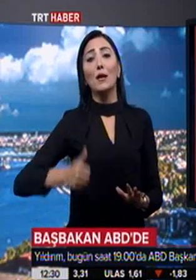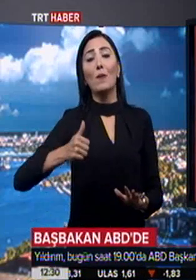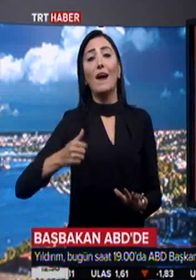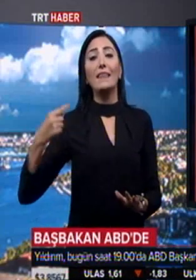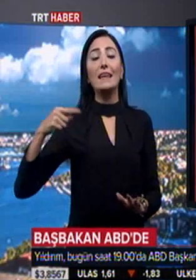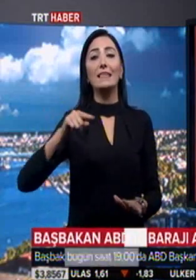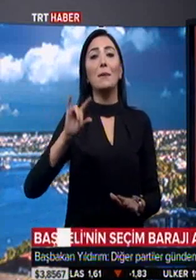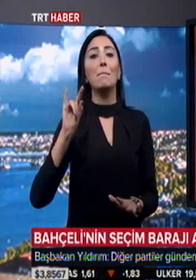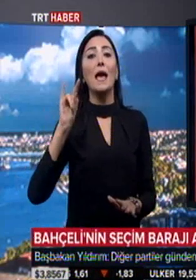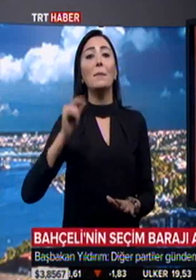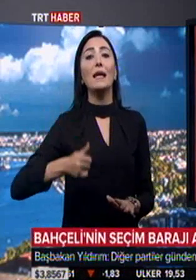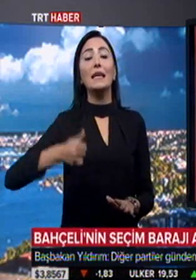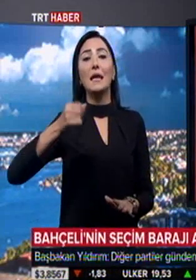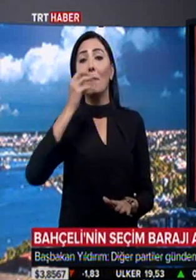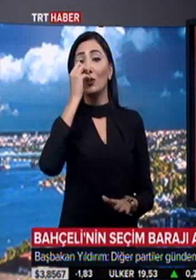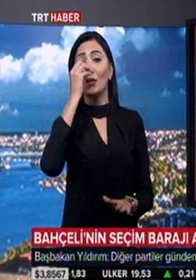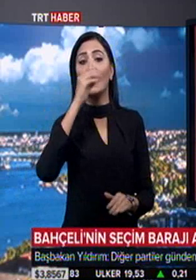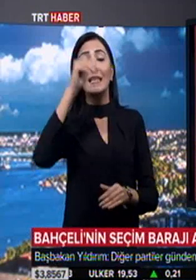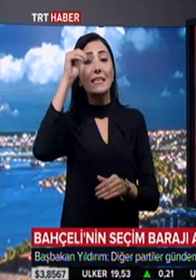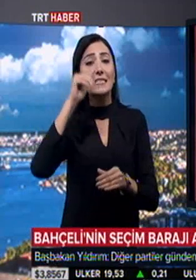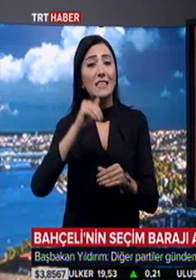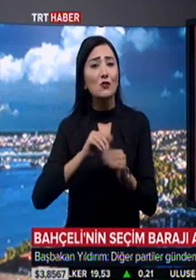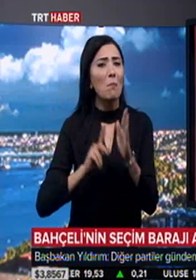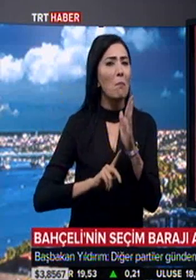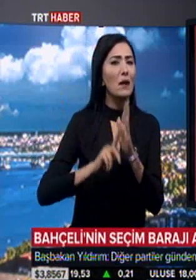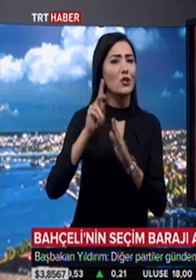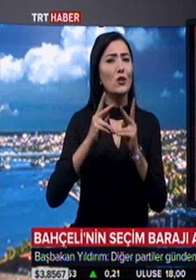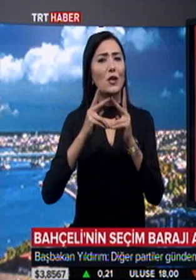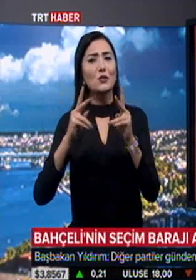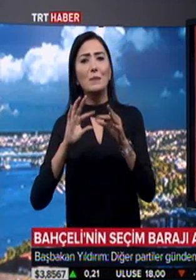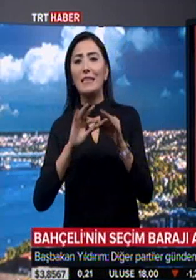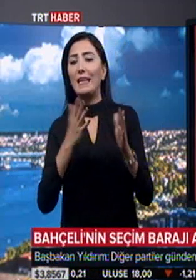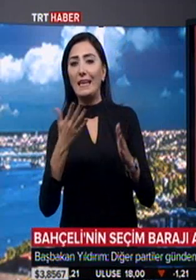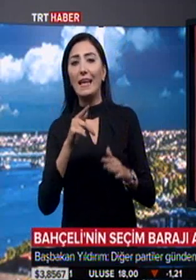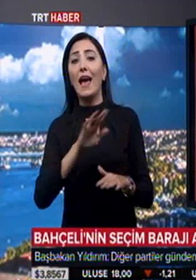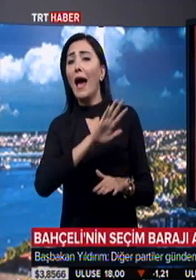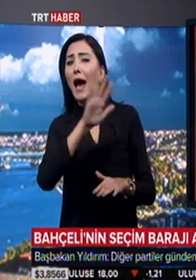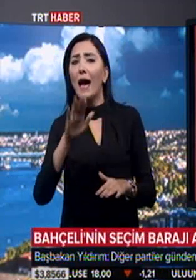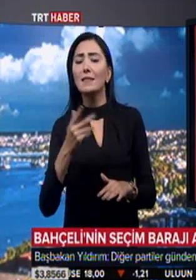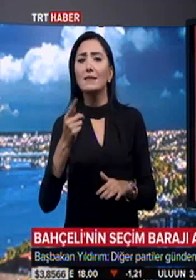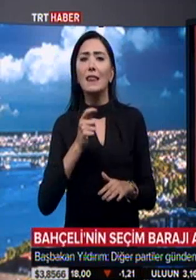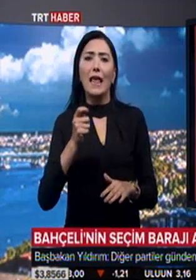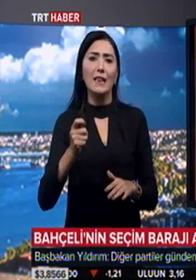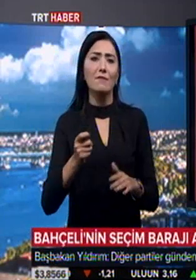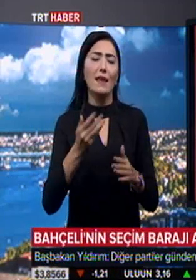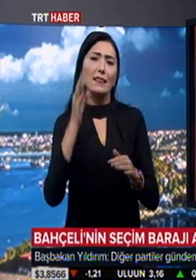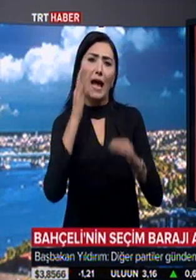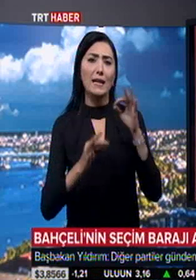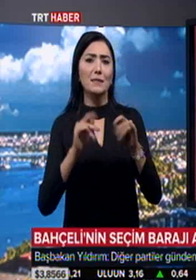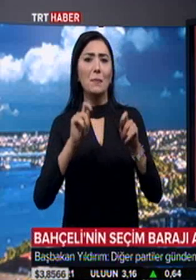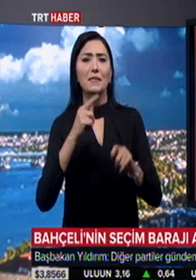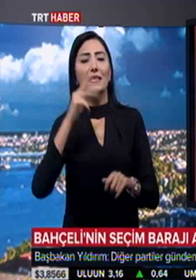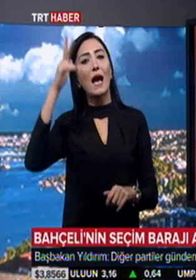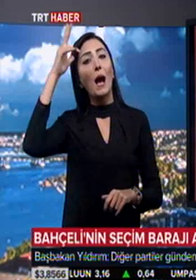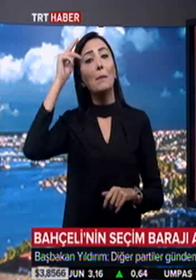Başbakan Yıldırım, MHP lideri Bahçeli'nin seçim barajı açıklamasıyla ilgili her öneriyi değerlendiririz dedi.